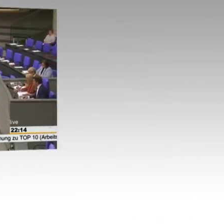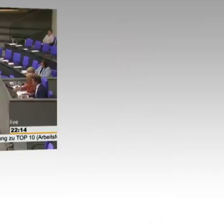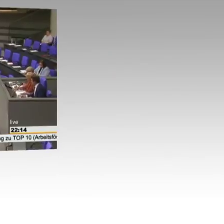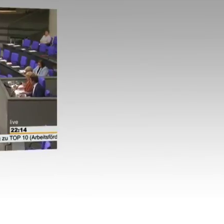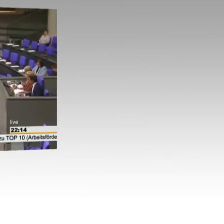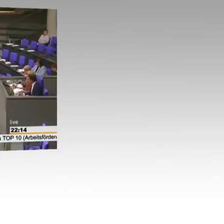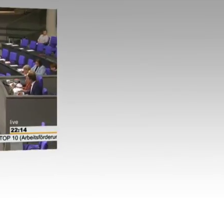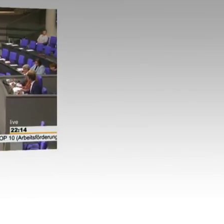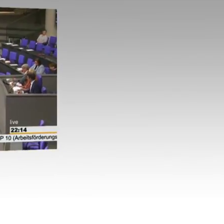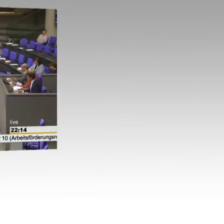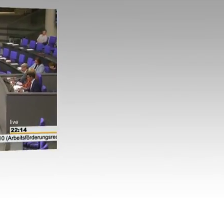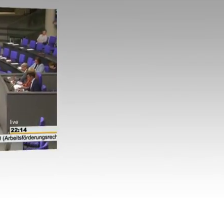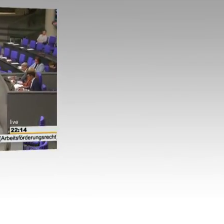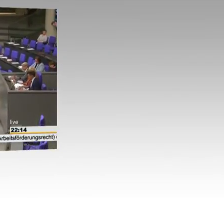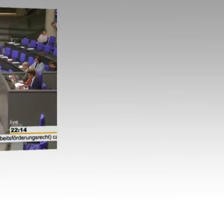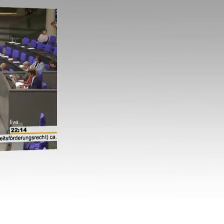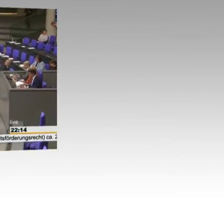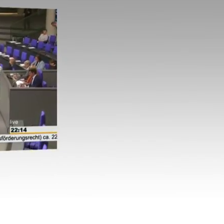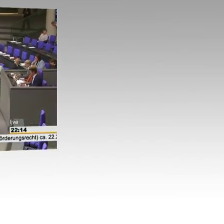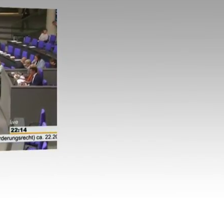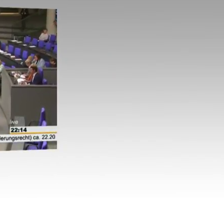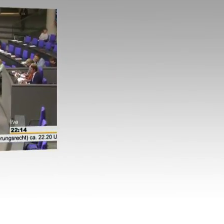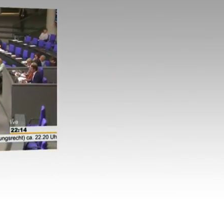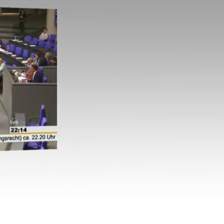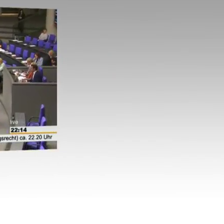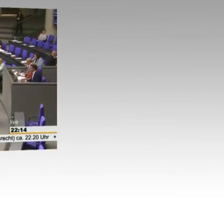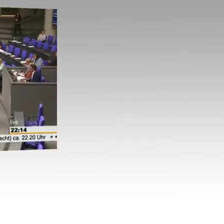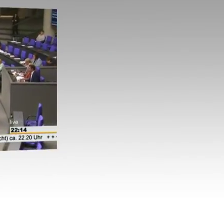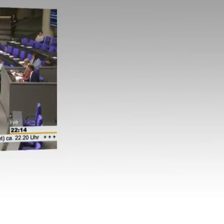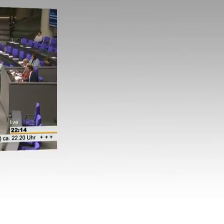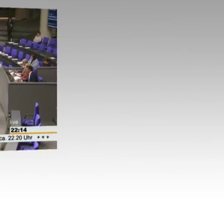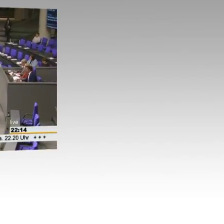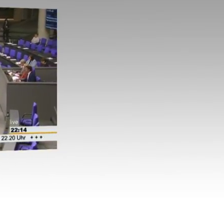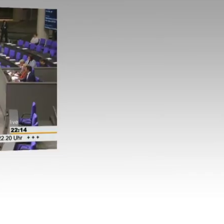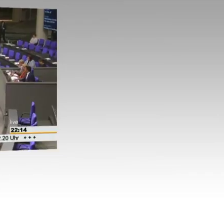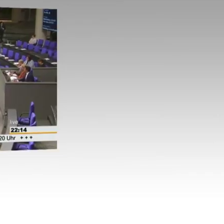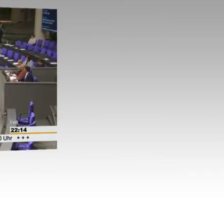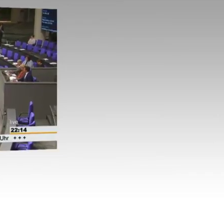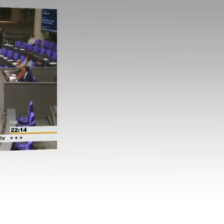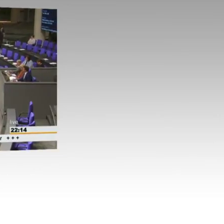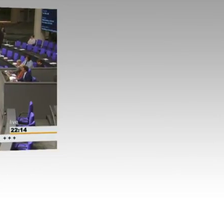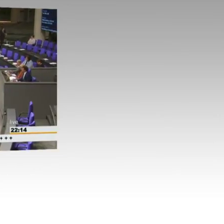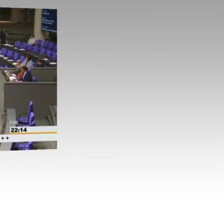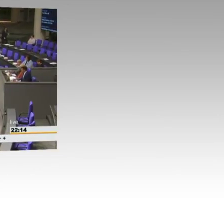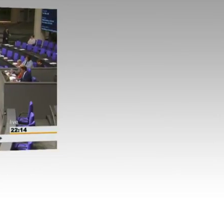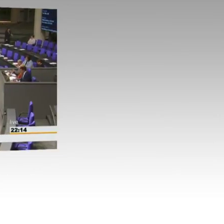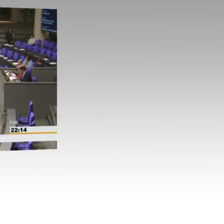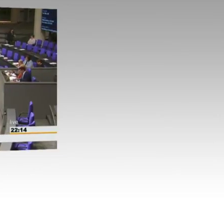Liebe Kolleginnen und Kollegen, verehrte Gäste des Hohen Hauses, die Schaffung einer barrierefreien Umgebung